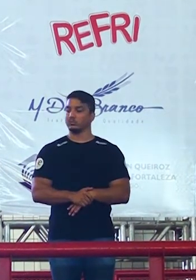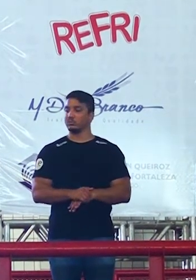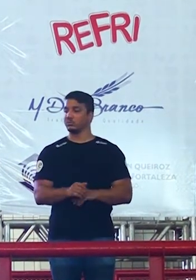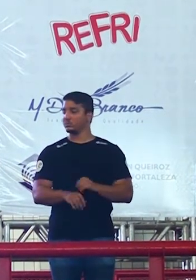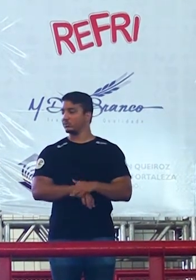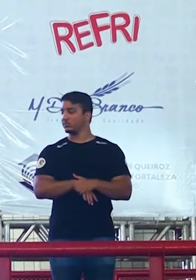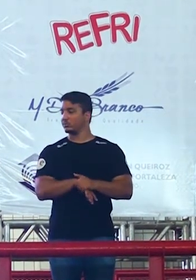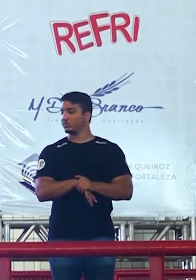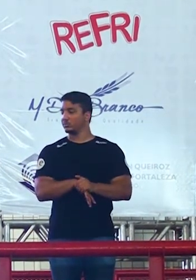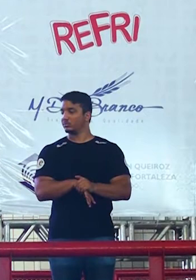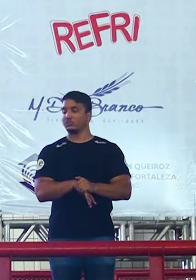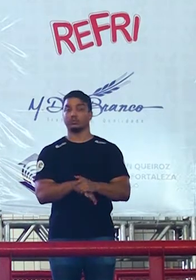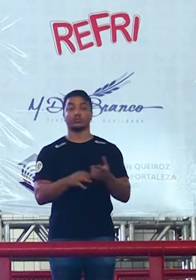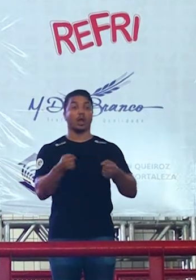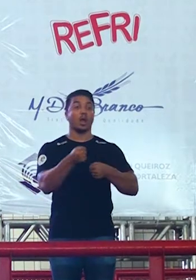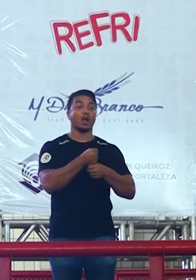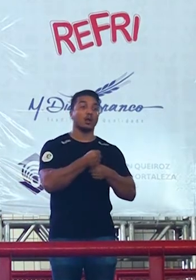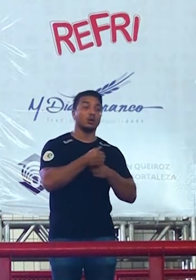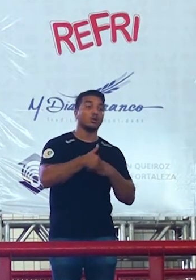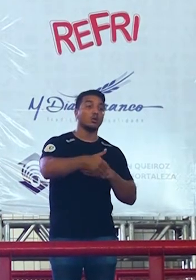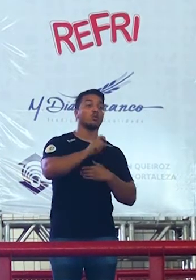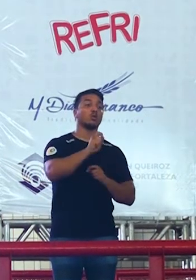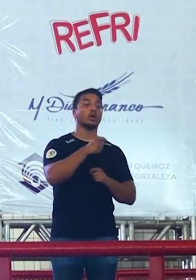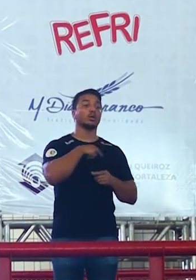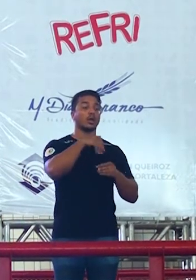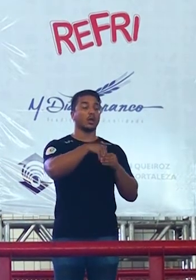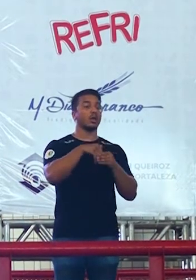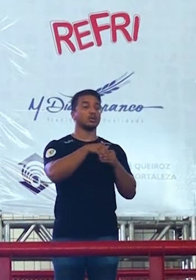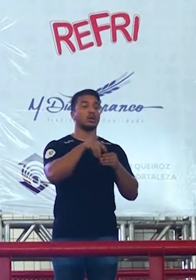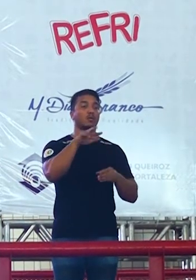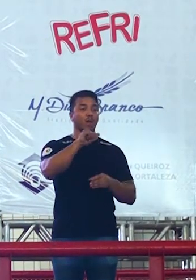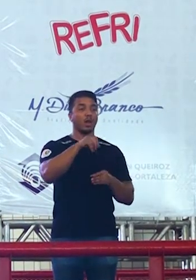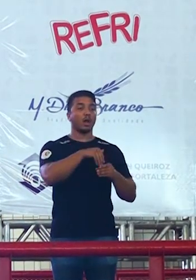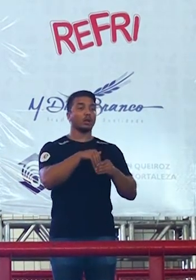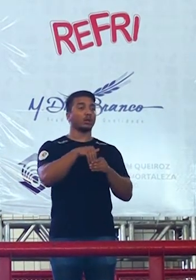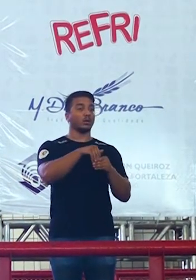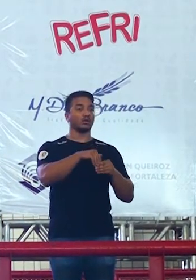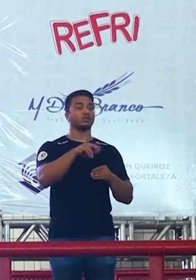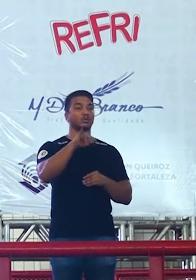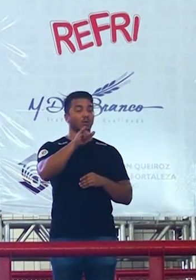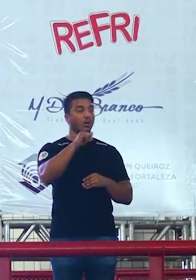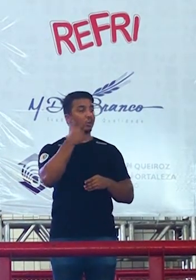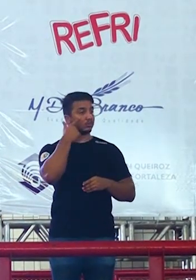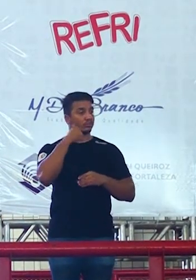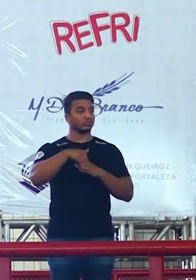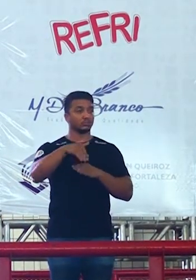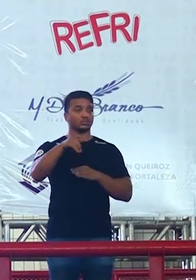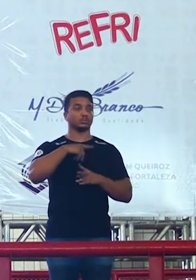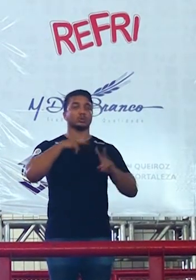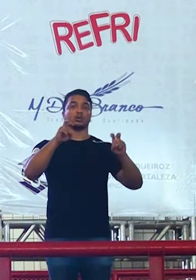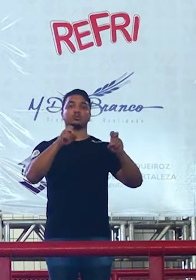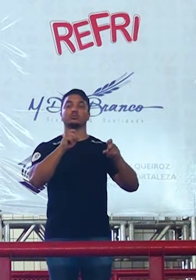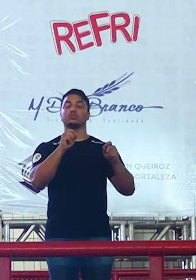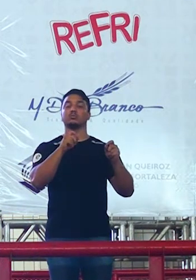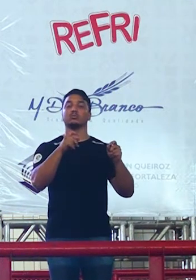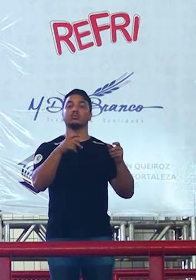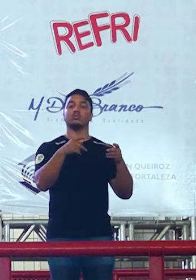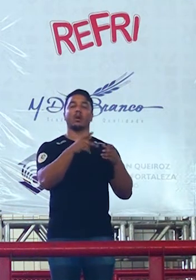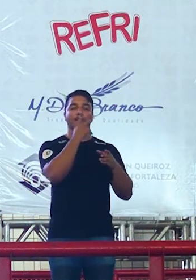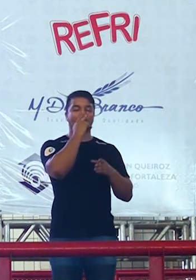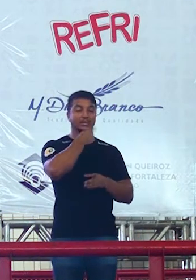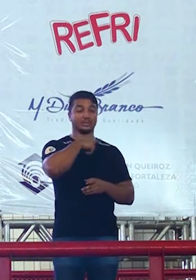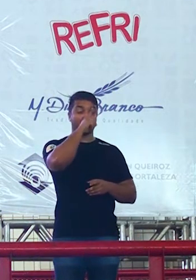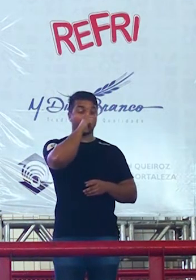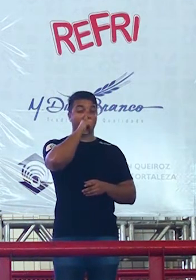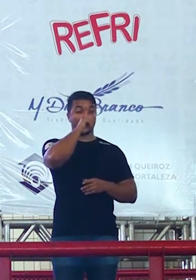gente ano de eleição e a revista vai ter um capítulo especial falando da ameaça de fake news